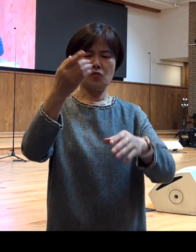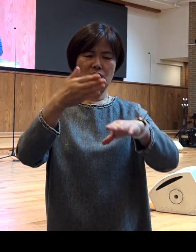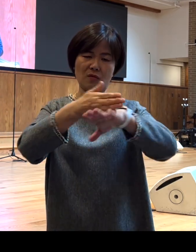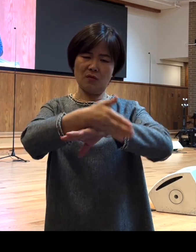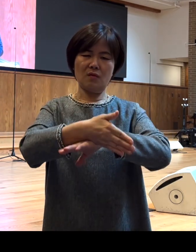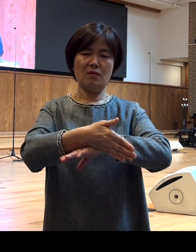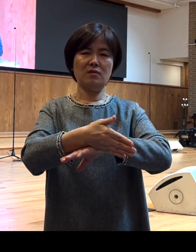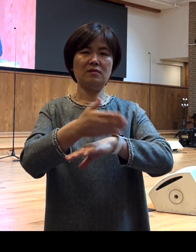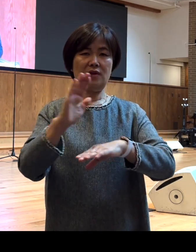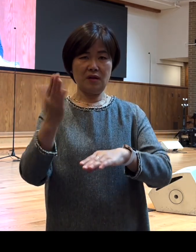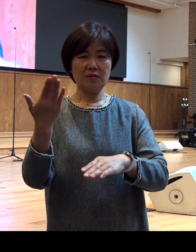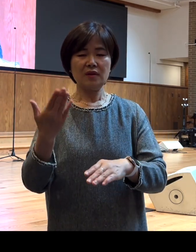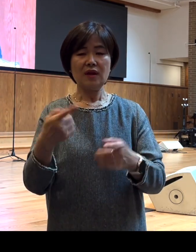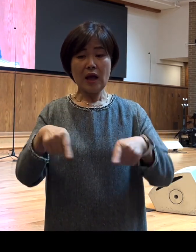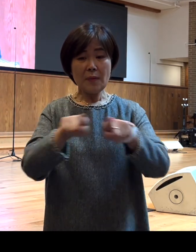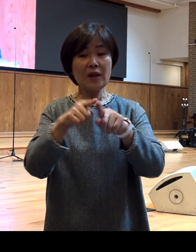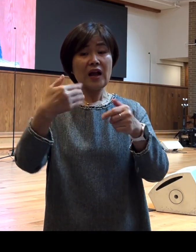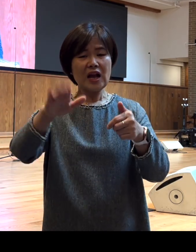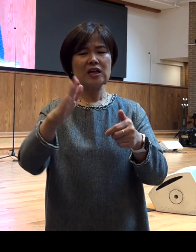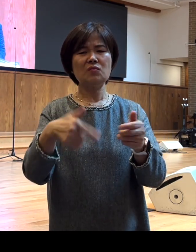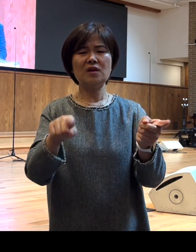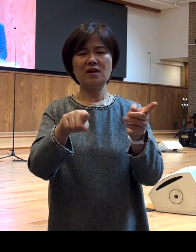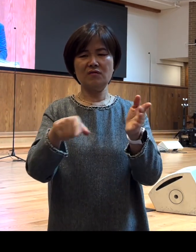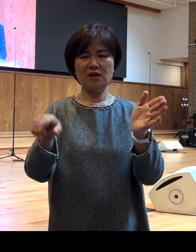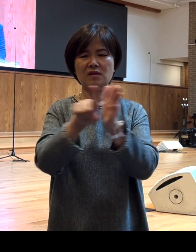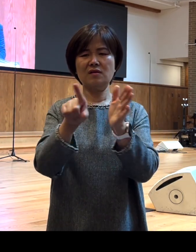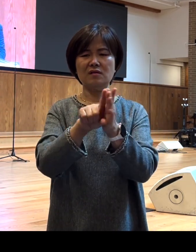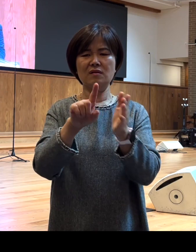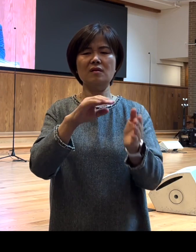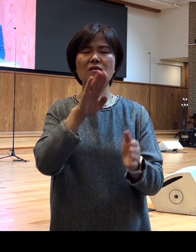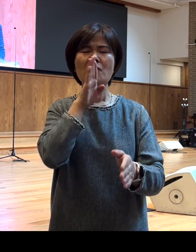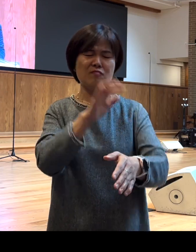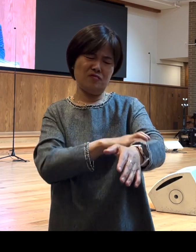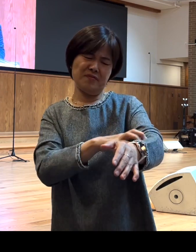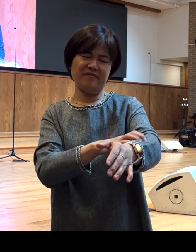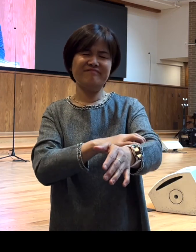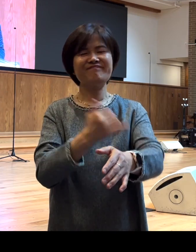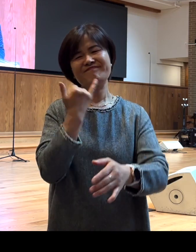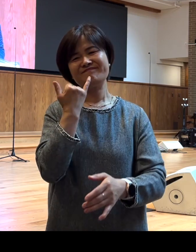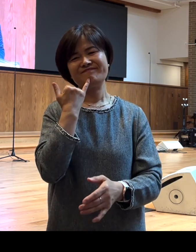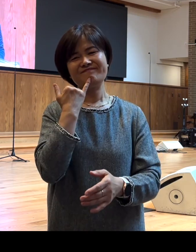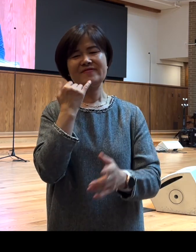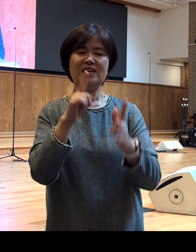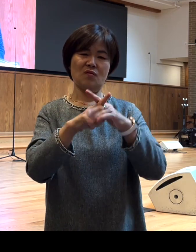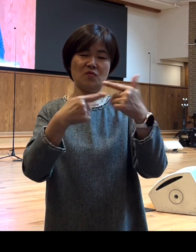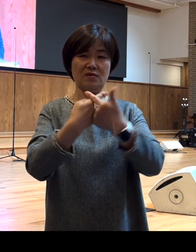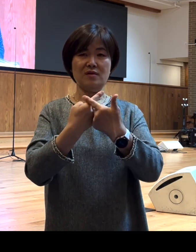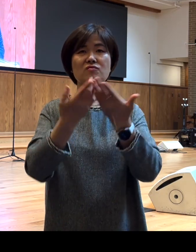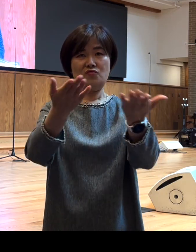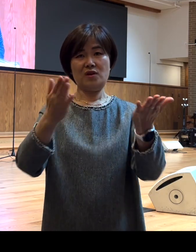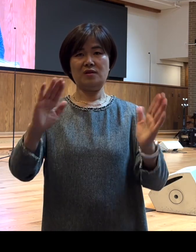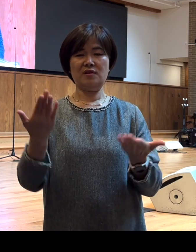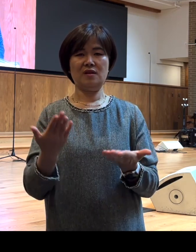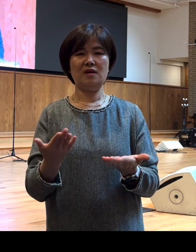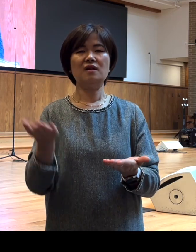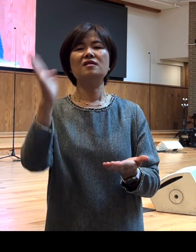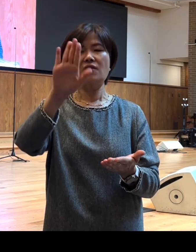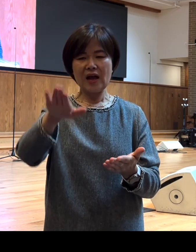함께 가기 위해서는 서로가 불편을 감수해야만 합니다 하지만 함께 가는 길이